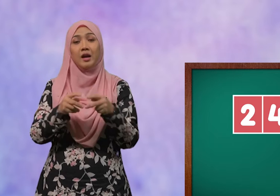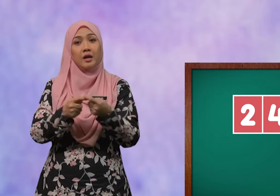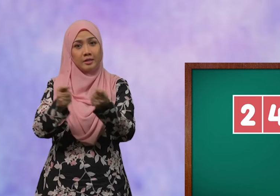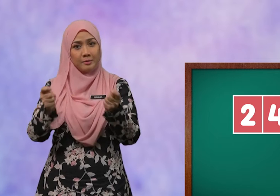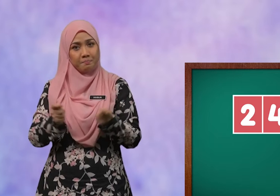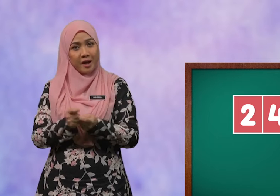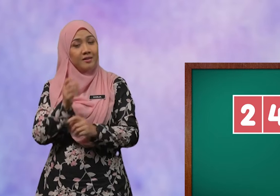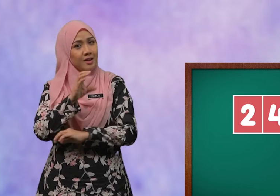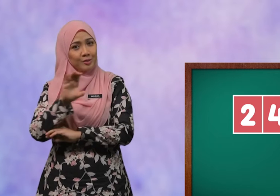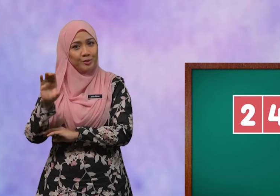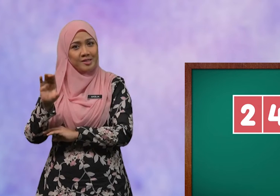tempat ratus.